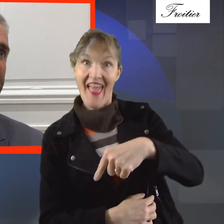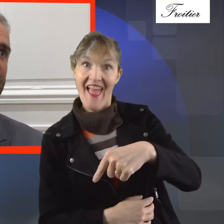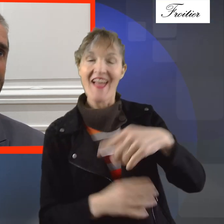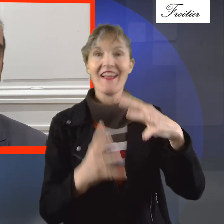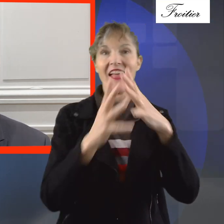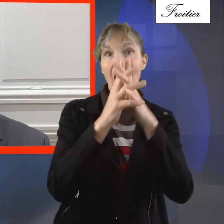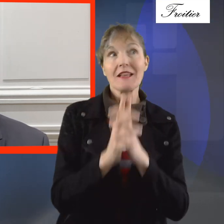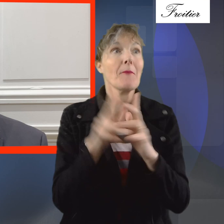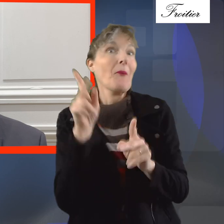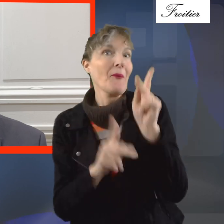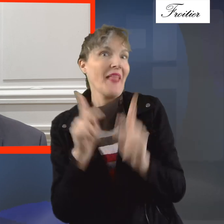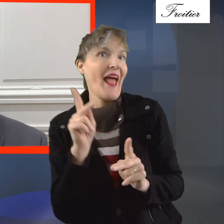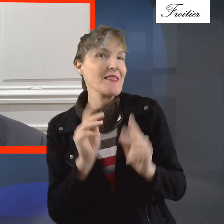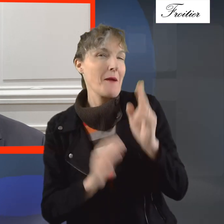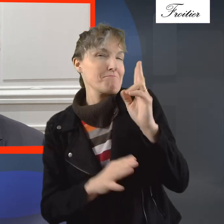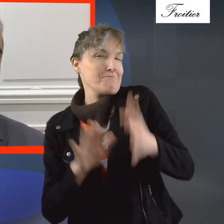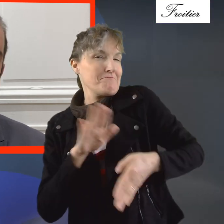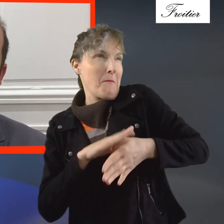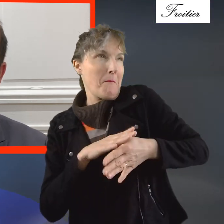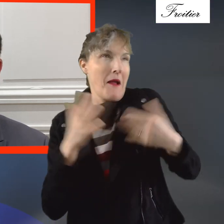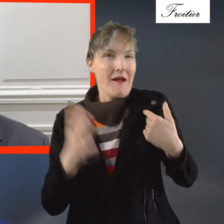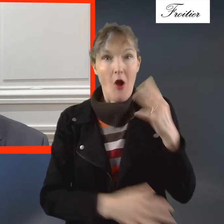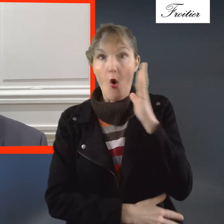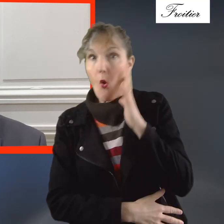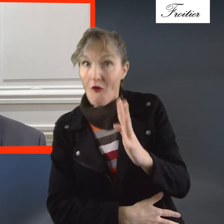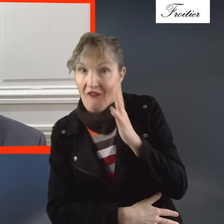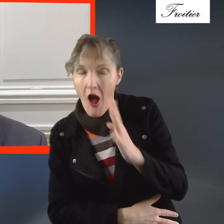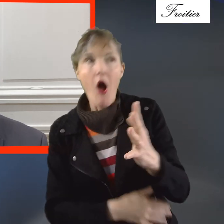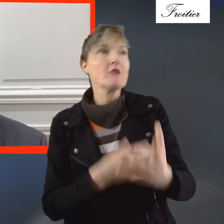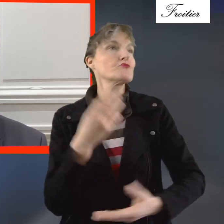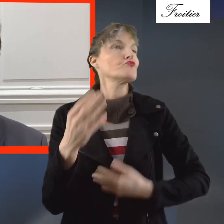dans nos locaux peut-être d'abord pour une exposition ou pour une conférence.